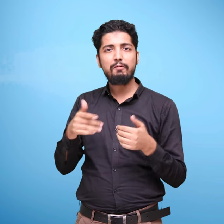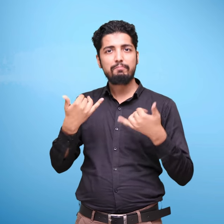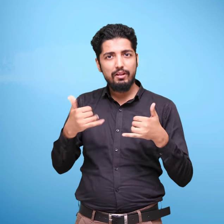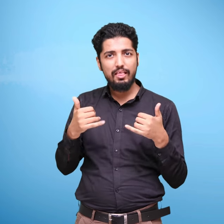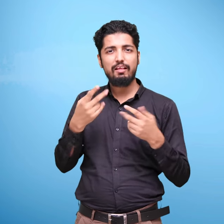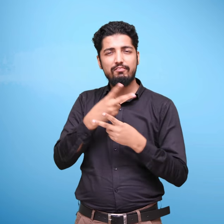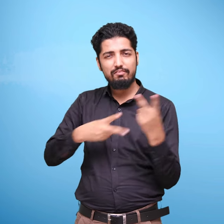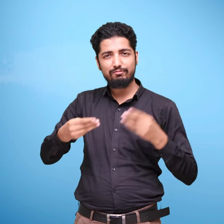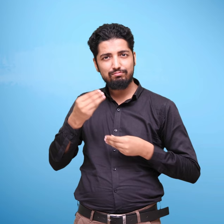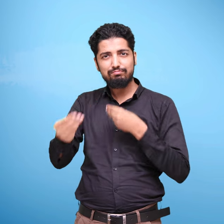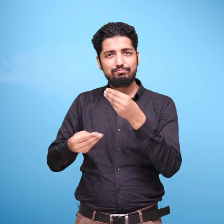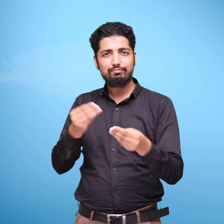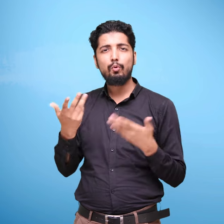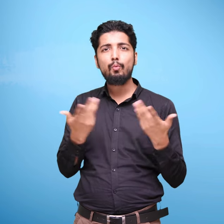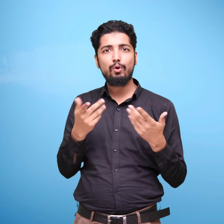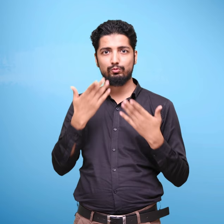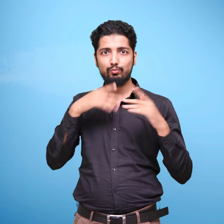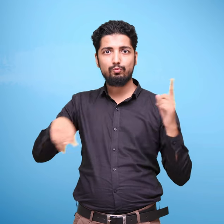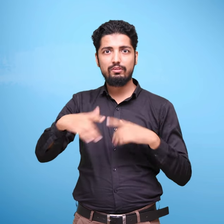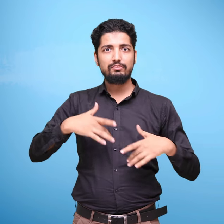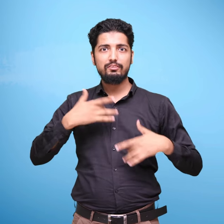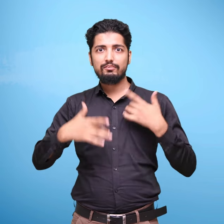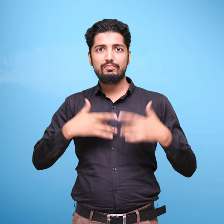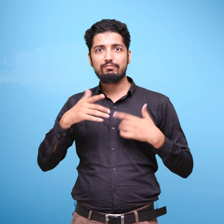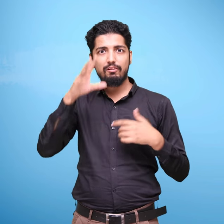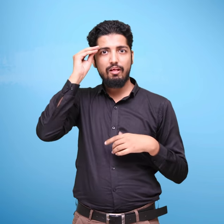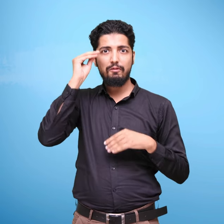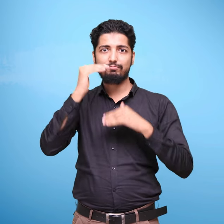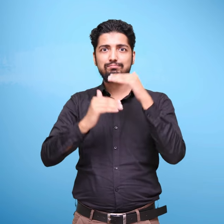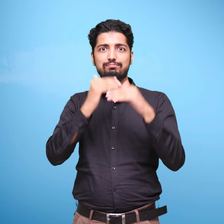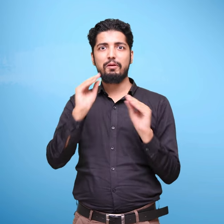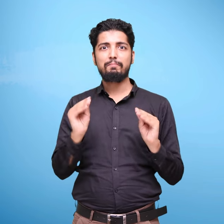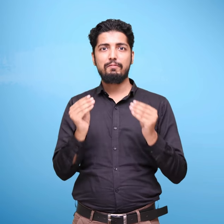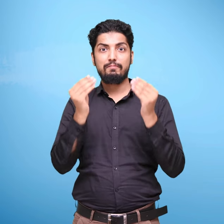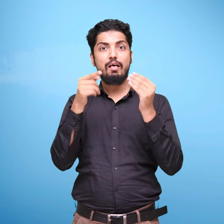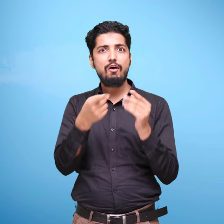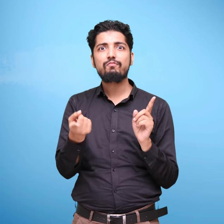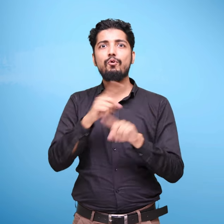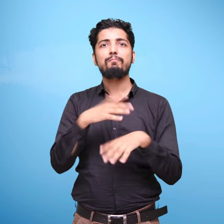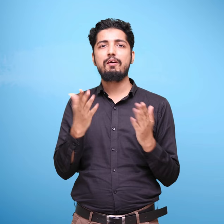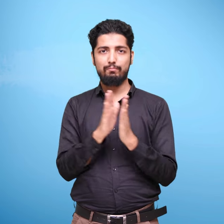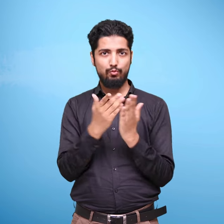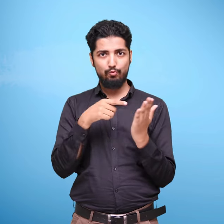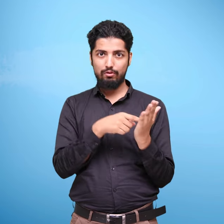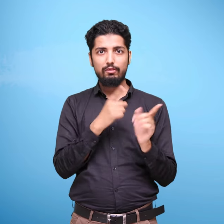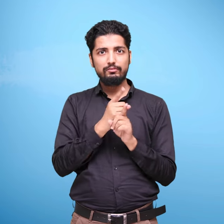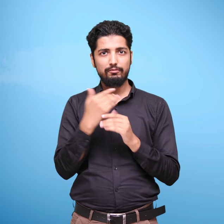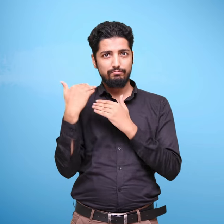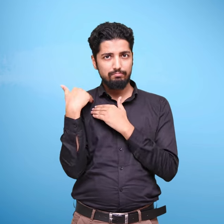खेल आधारित एवं दक्षता आधारित अधिगम प्रणाली की ओर उन्मुख करती है, जहां बच्चे का किसी